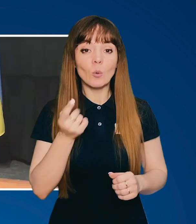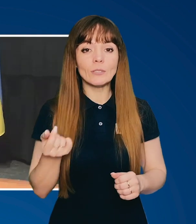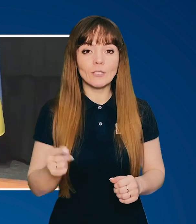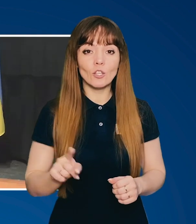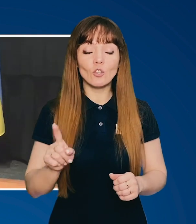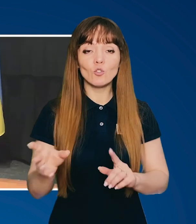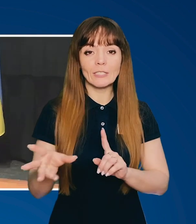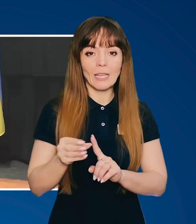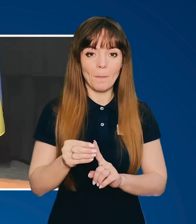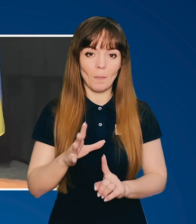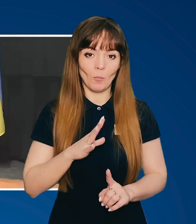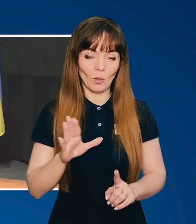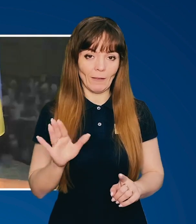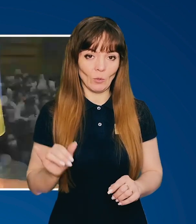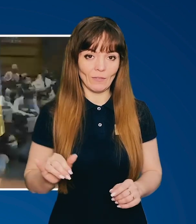що ви сьогодні з нами були. Хочете підтримати. Дякую.